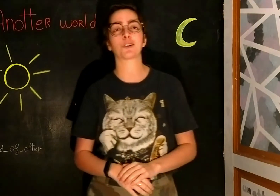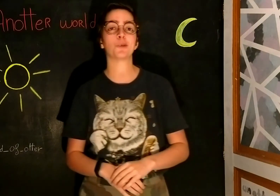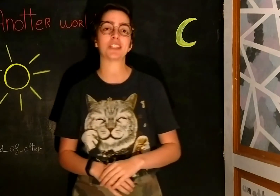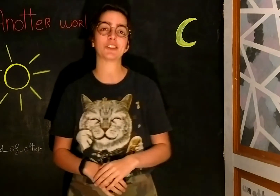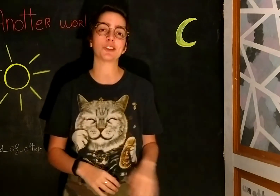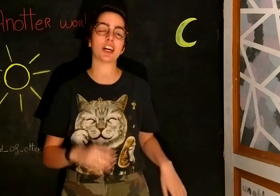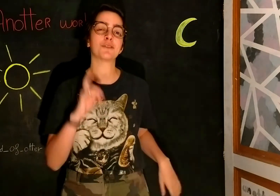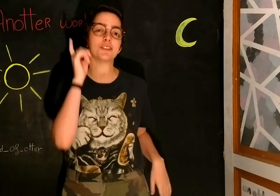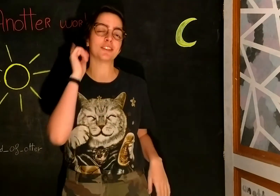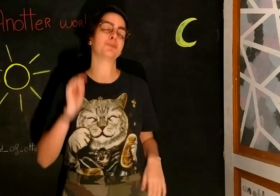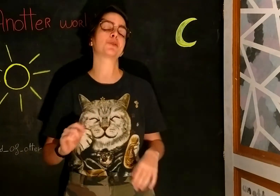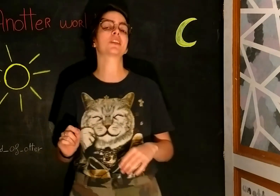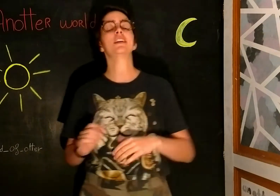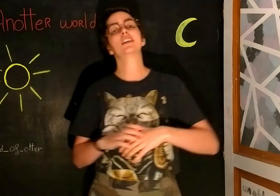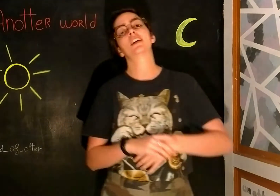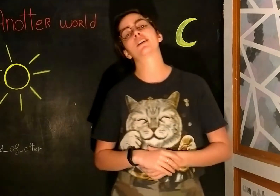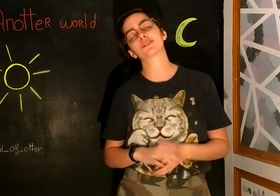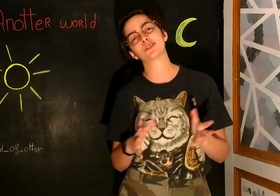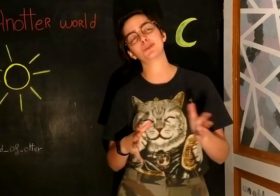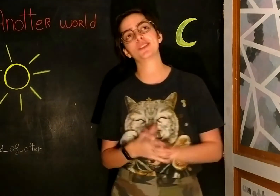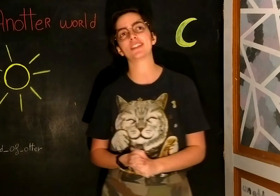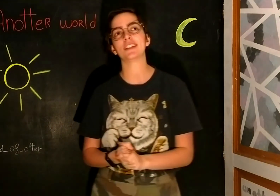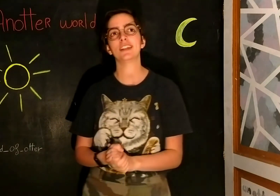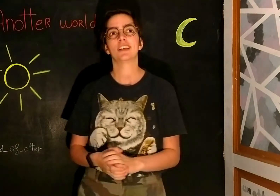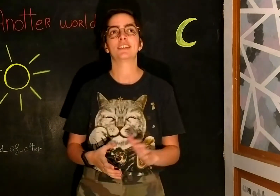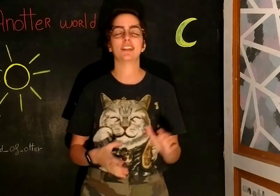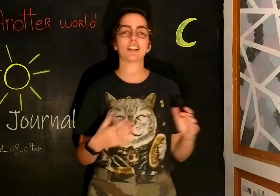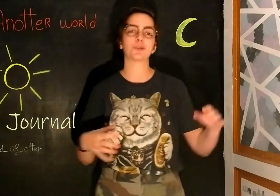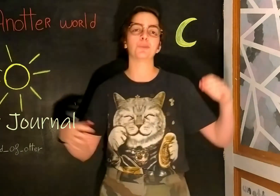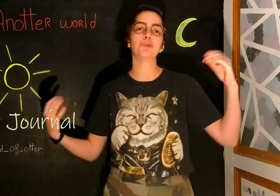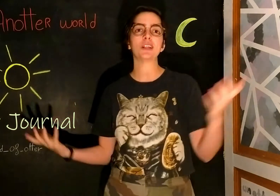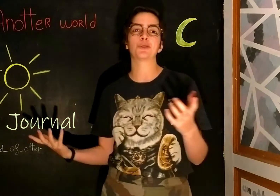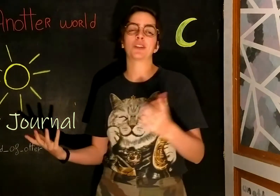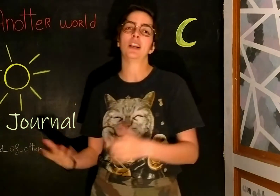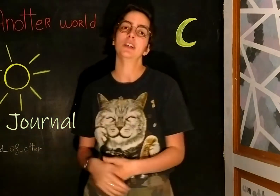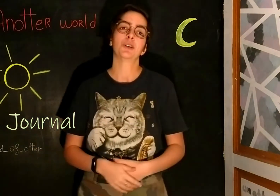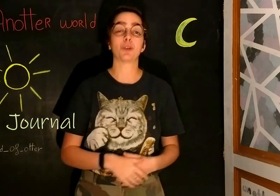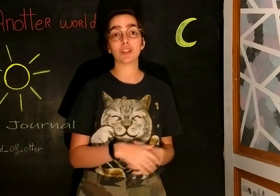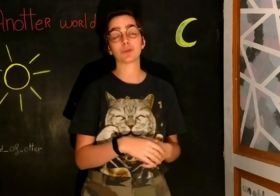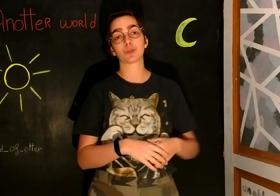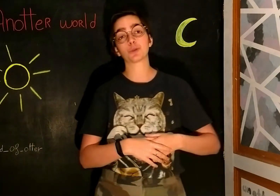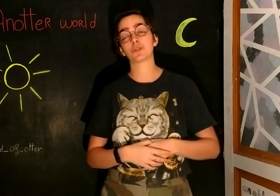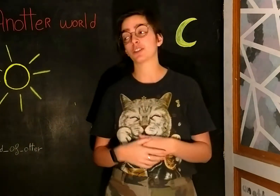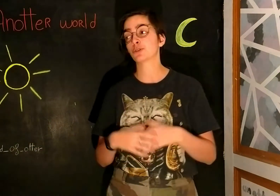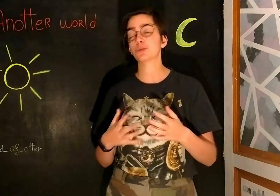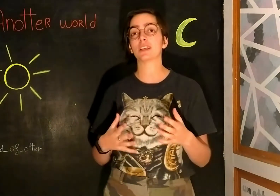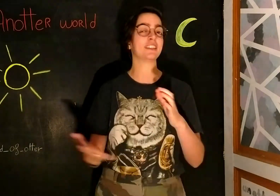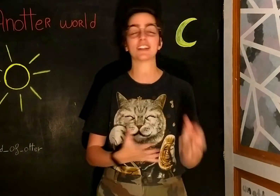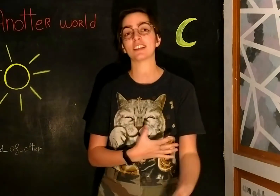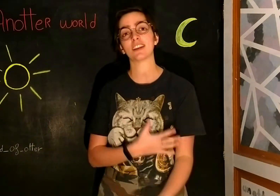a commencé à sortir avant début janvier, avant le début de cette année, c'est l'axe bullet journal où en fait on se retrouvera tous les dernières